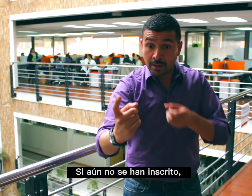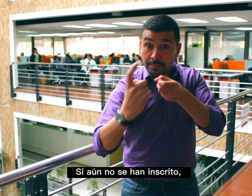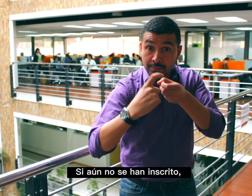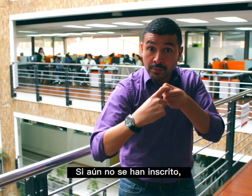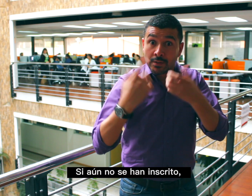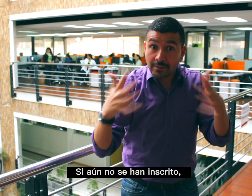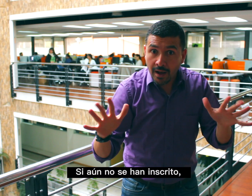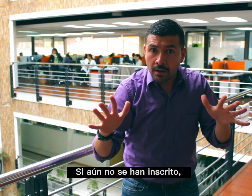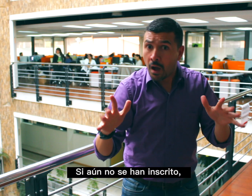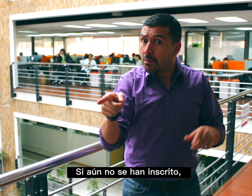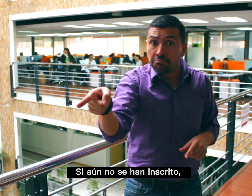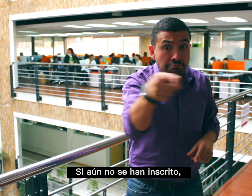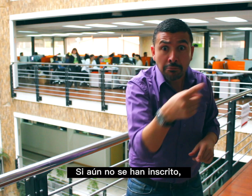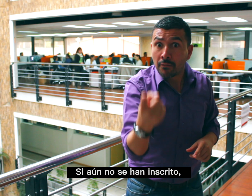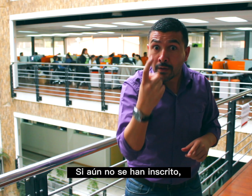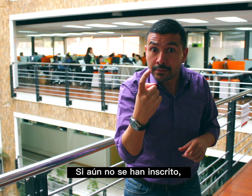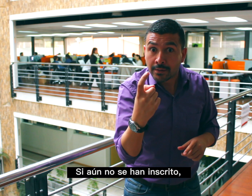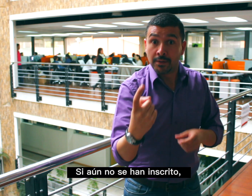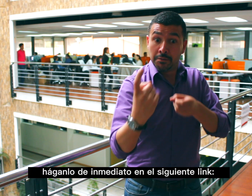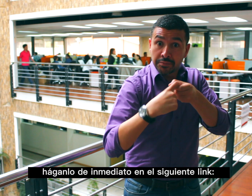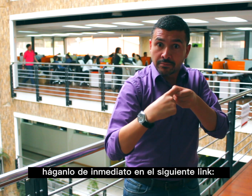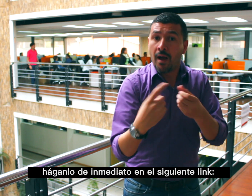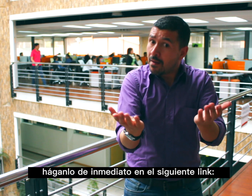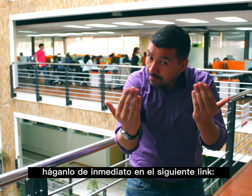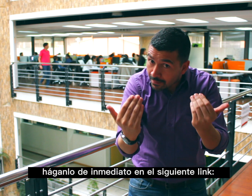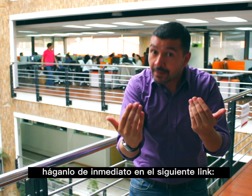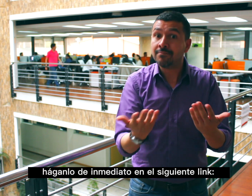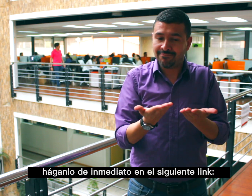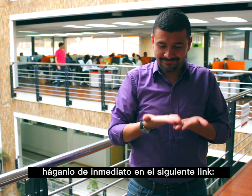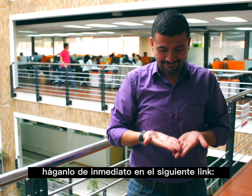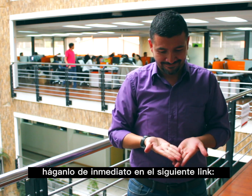Si aún no se han inscrito, háganlo de inmediato en el siguiente link.